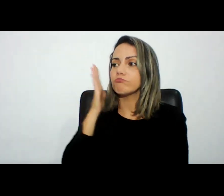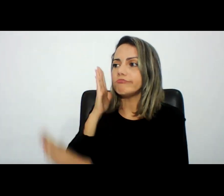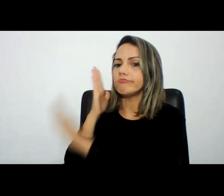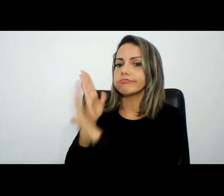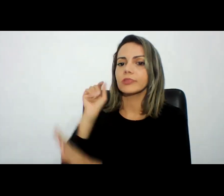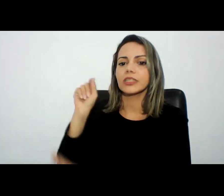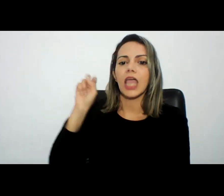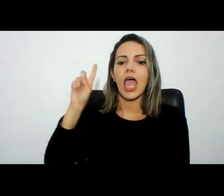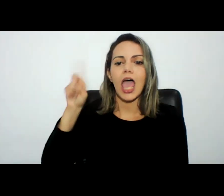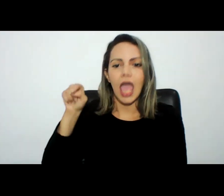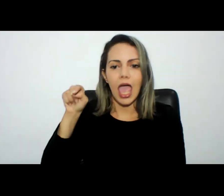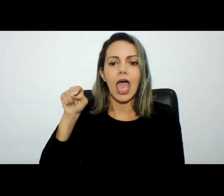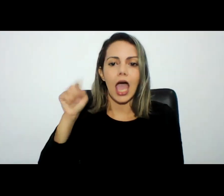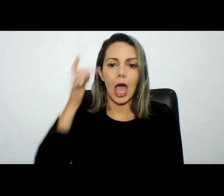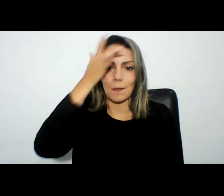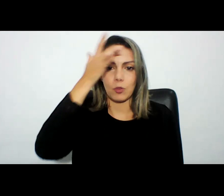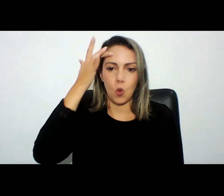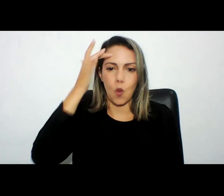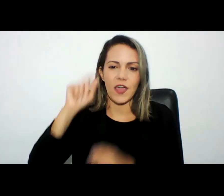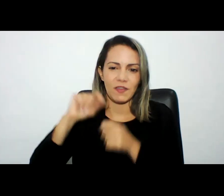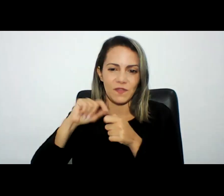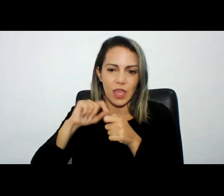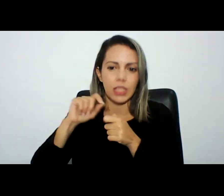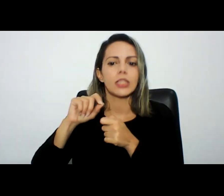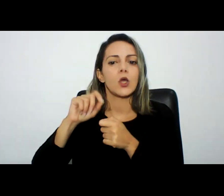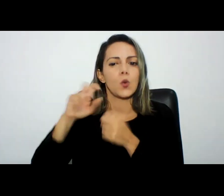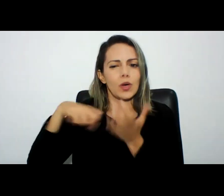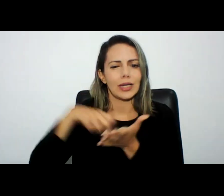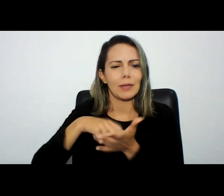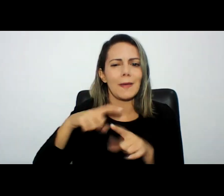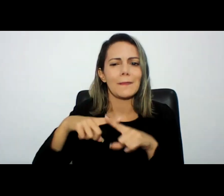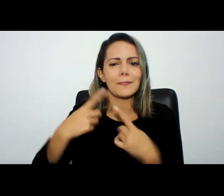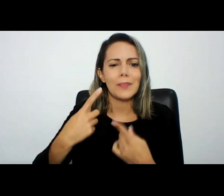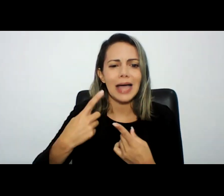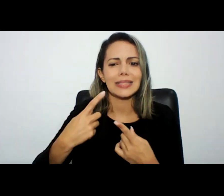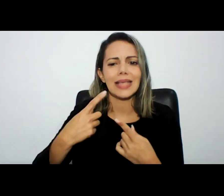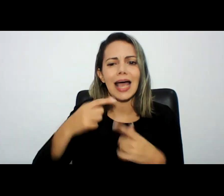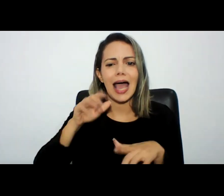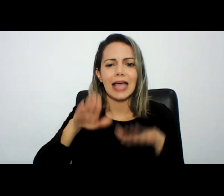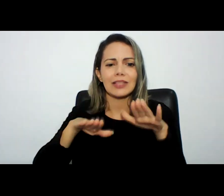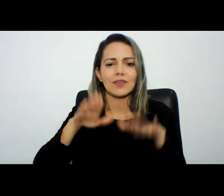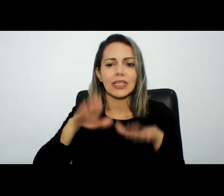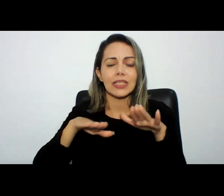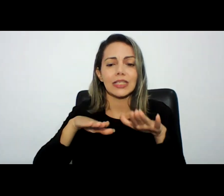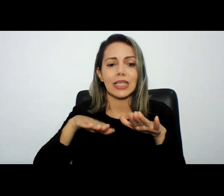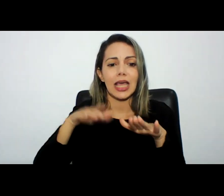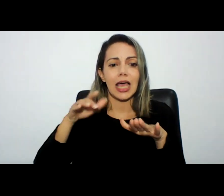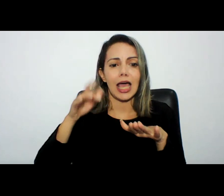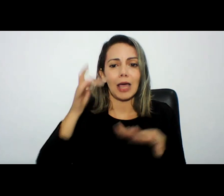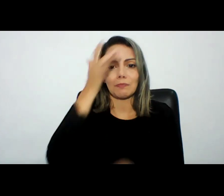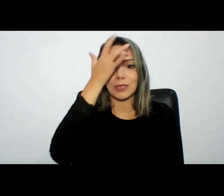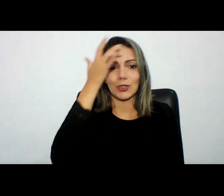falta de entendimento por uma falta de educação de como se portar nesses meios digitais a pessoa acaba se livrando